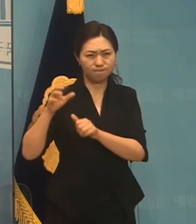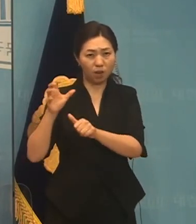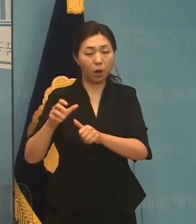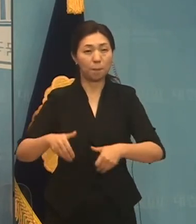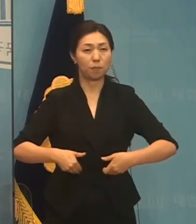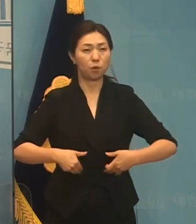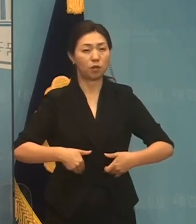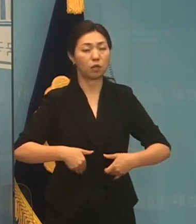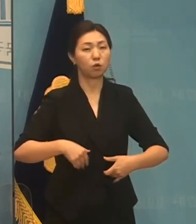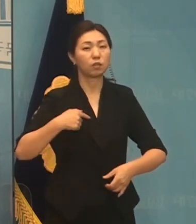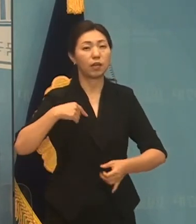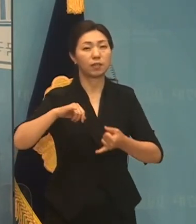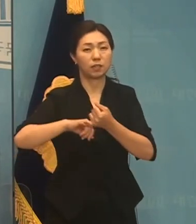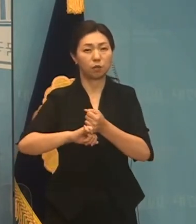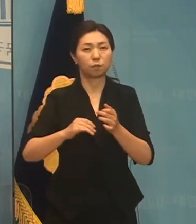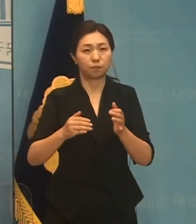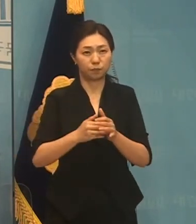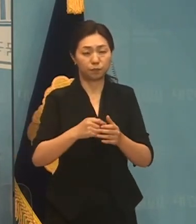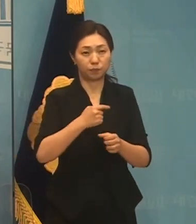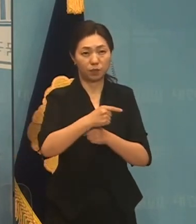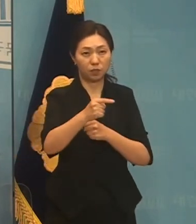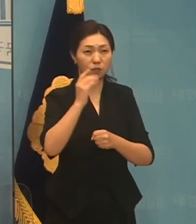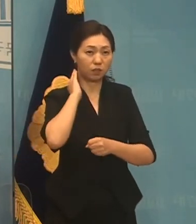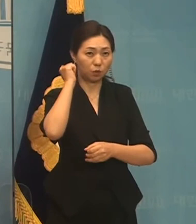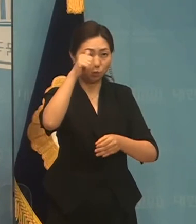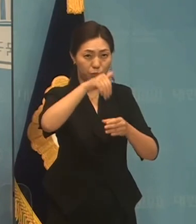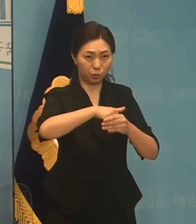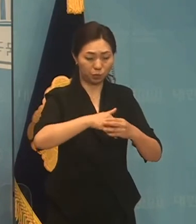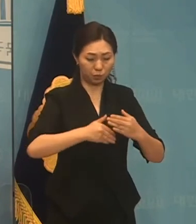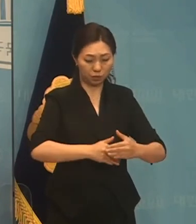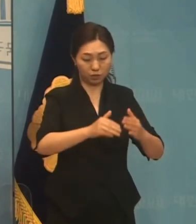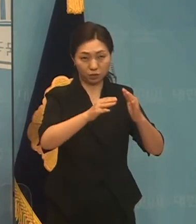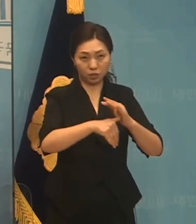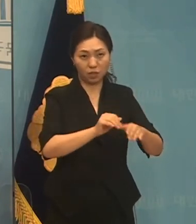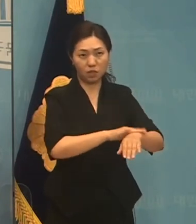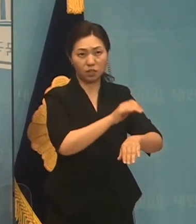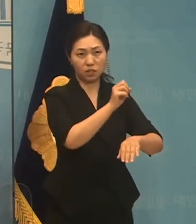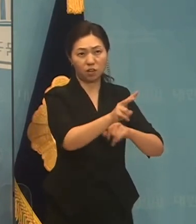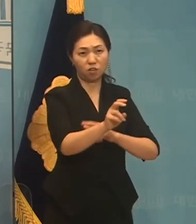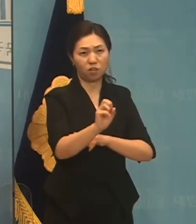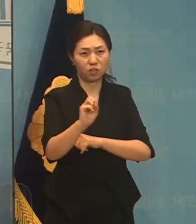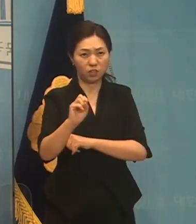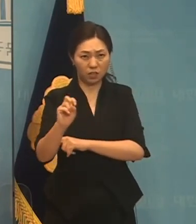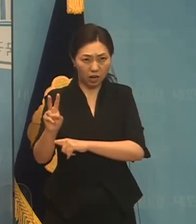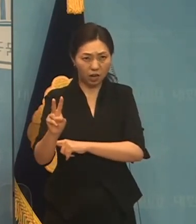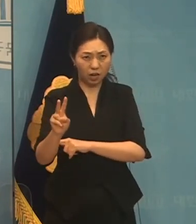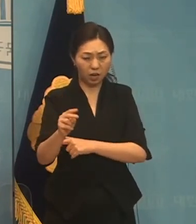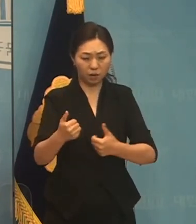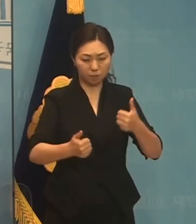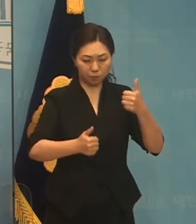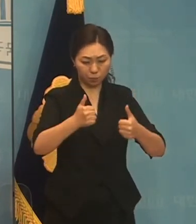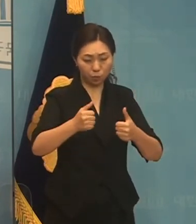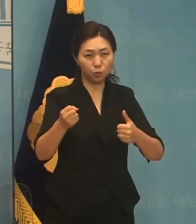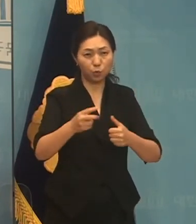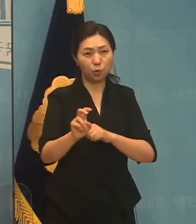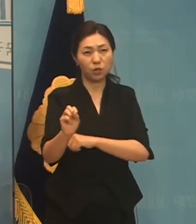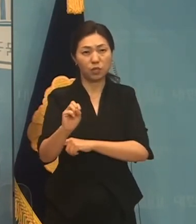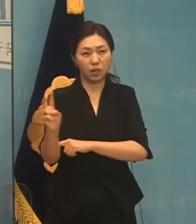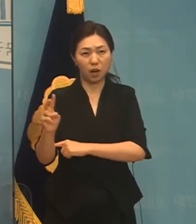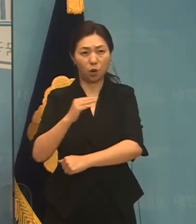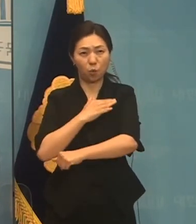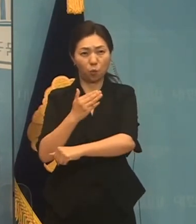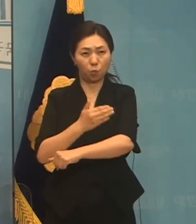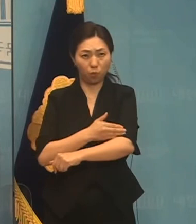이번 이 내전대통령 선거 과정에 있어서 여야 대결 그리고 야권 내에 후보 단일화